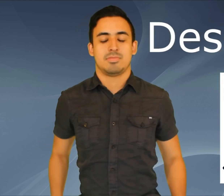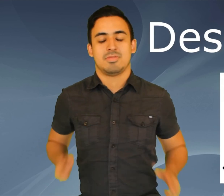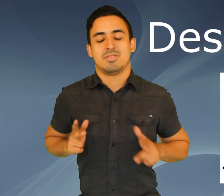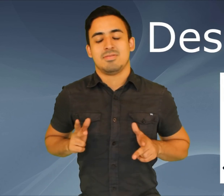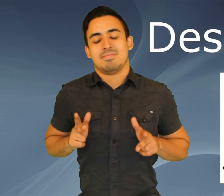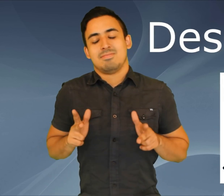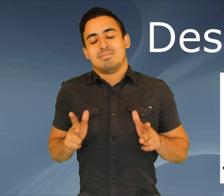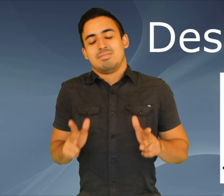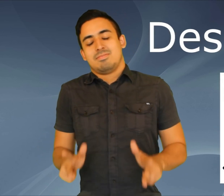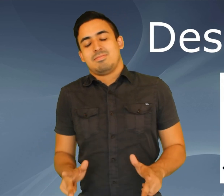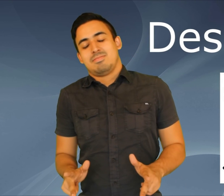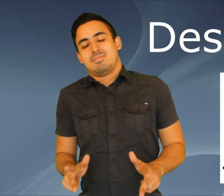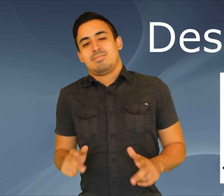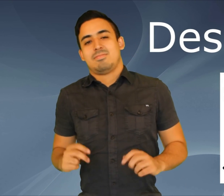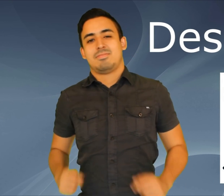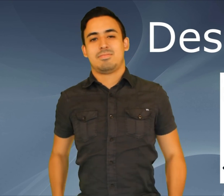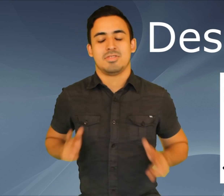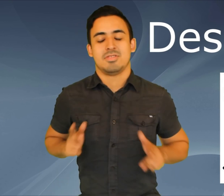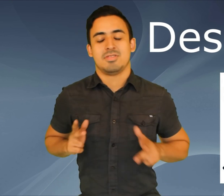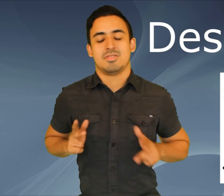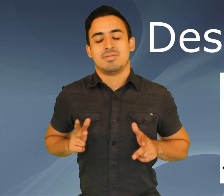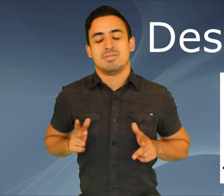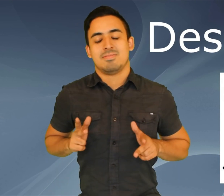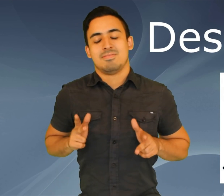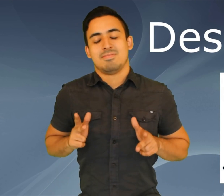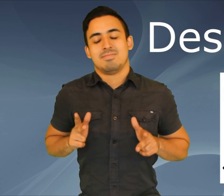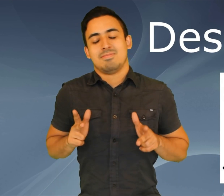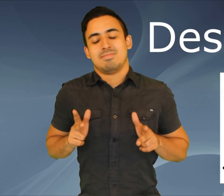Descanso, descanso